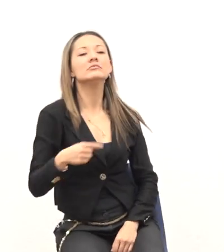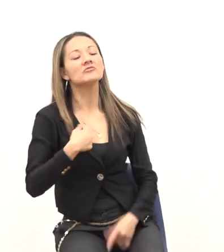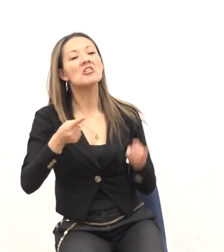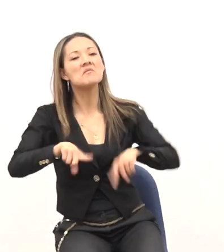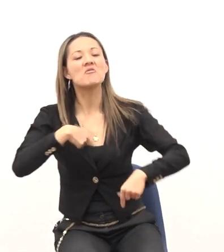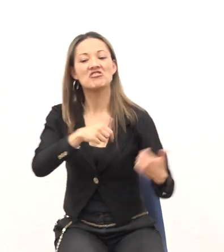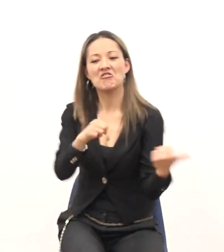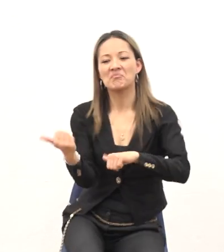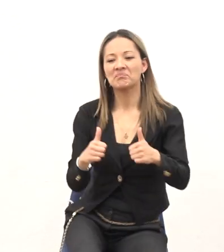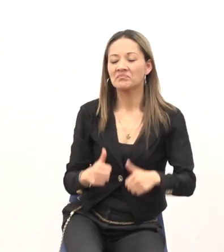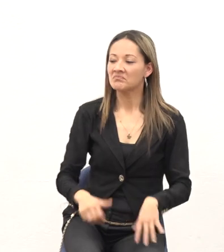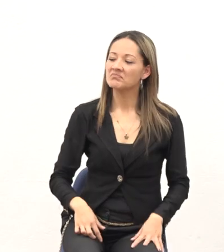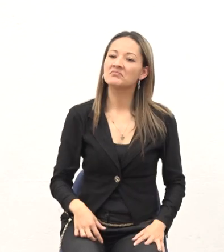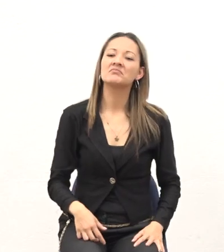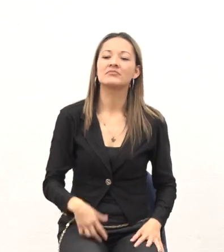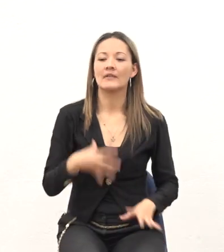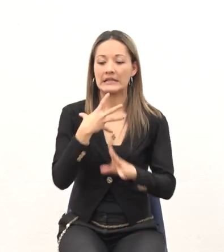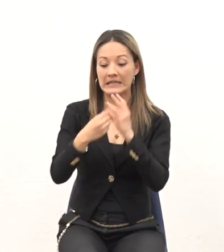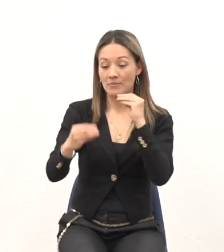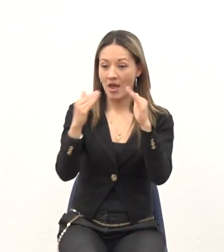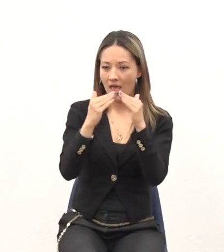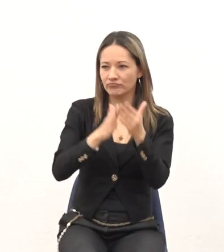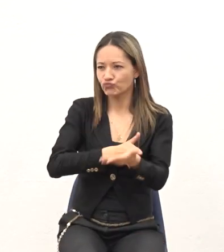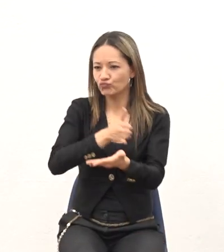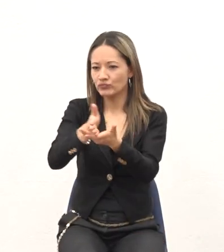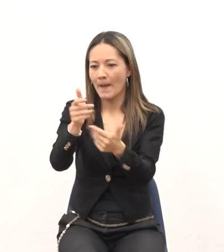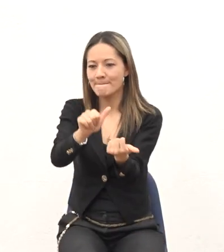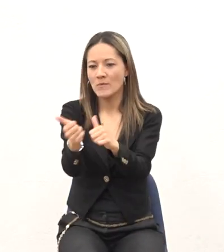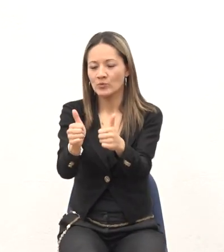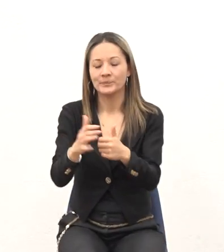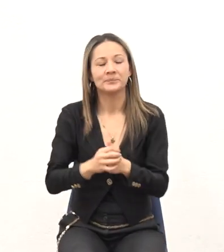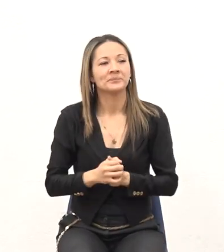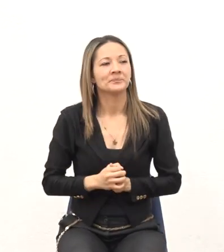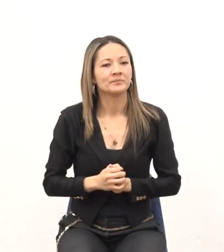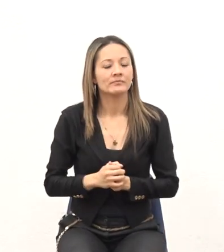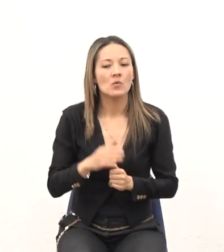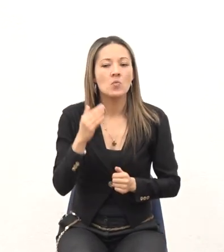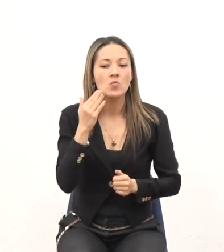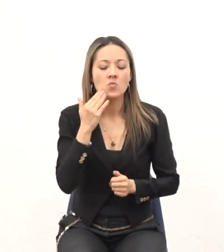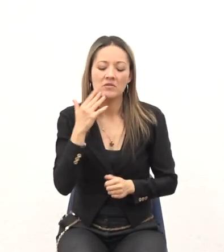Entonces Salimos de la casa Para los bautismos Cuando venía en camino Yo